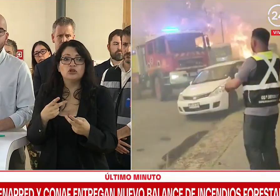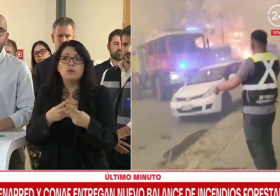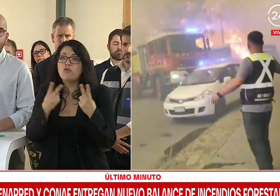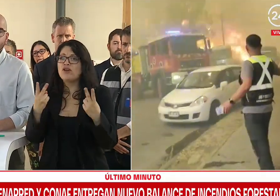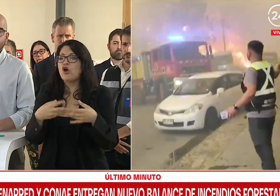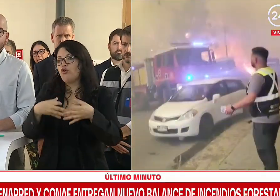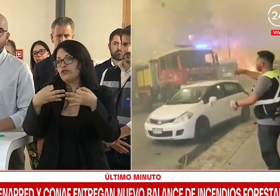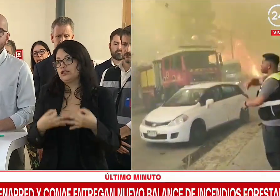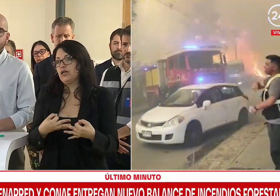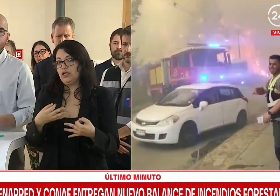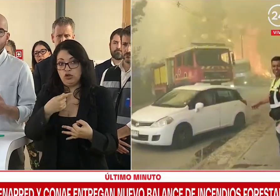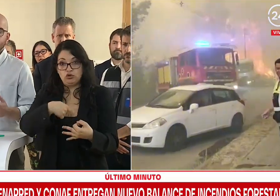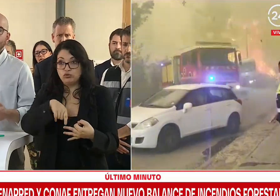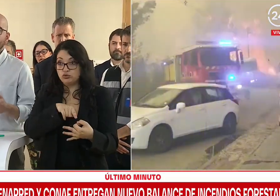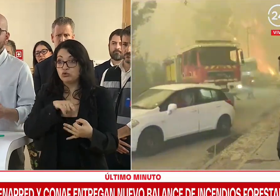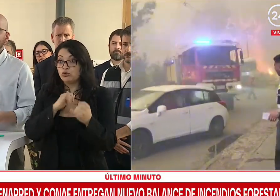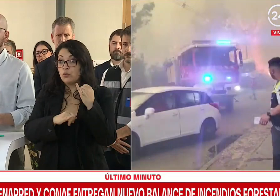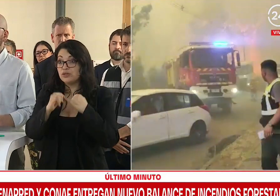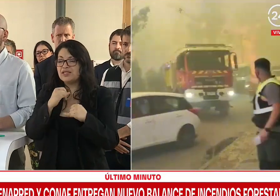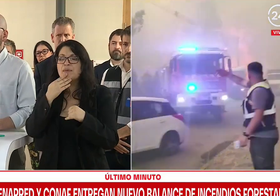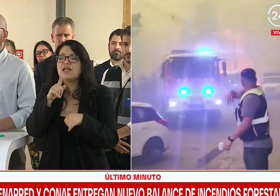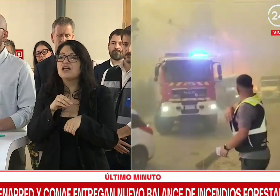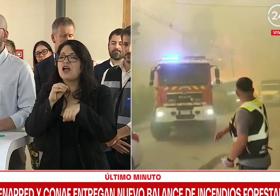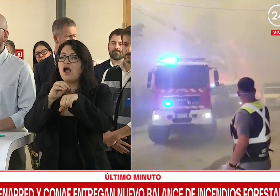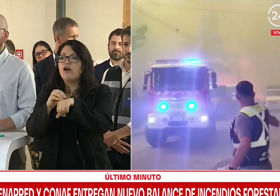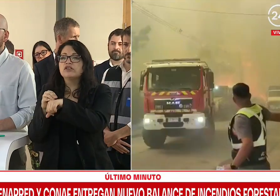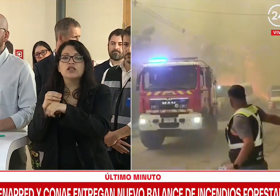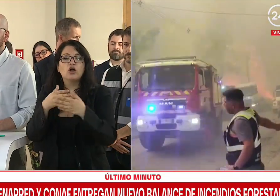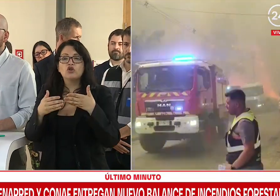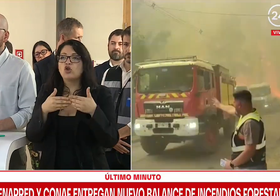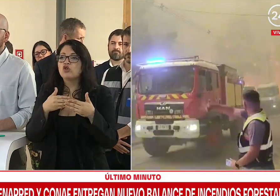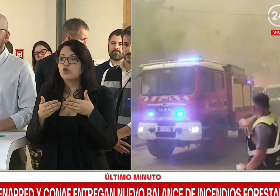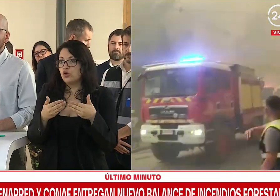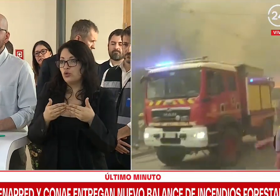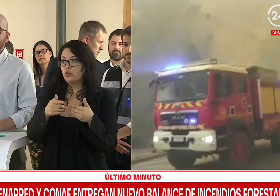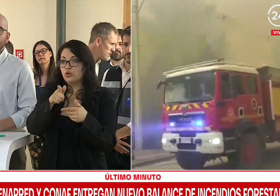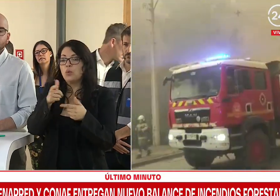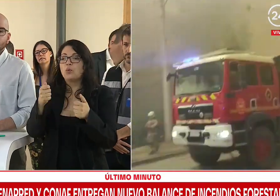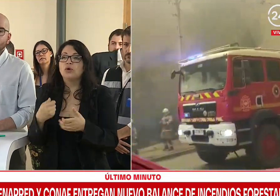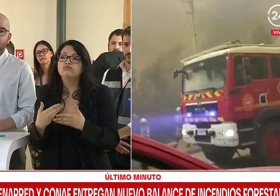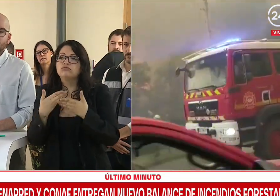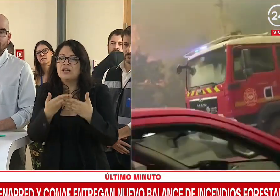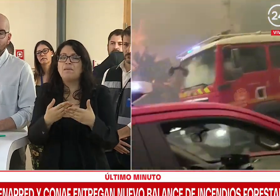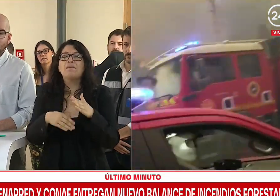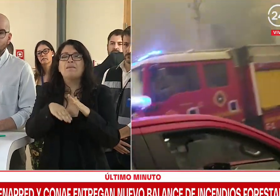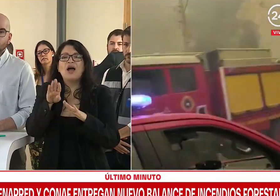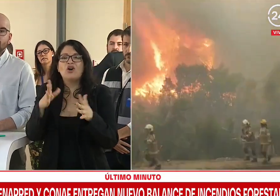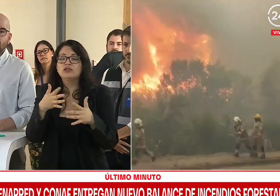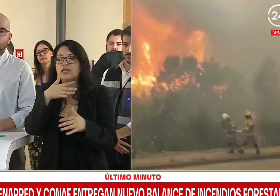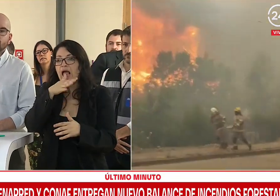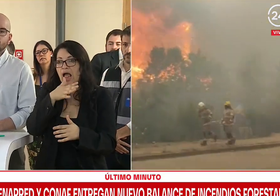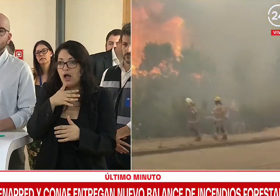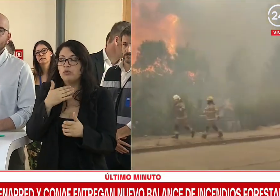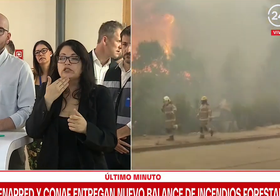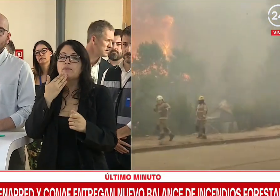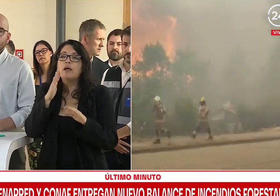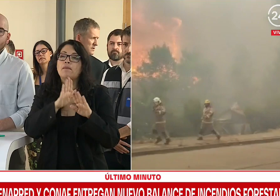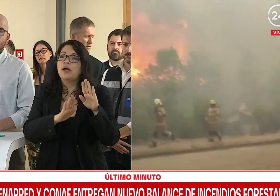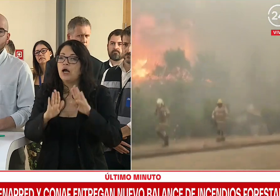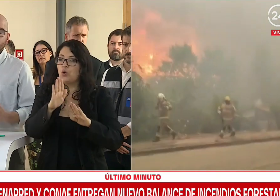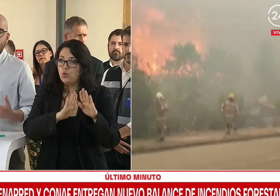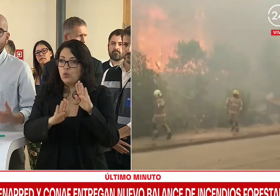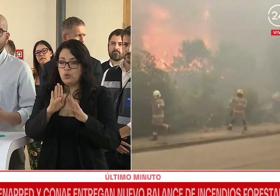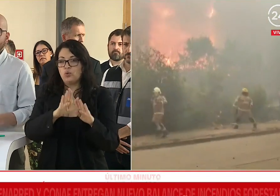de nuestras redes sociales. Así que ahí aparecen los lugares donde se estarían recibiendo elementos, principalmente para la hidratación, para la protección